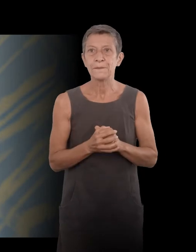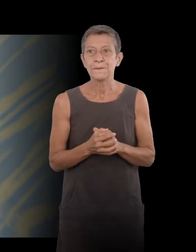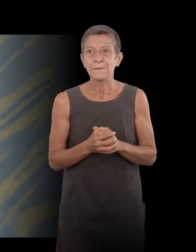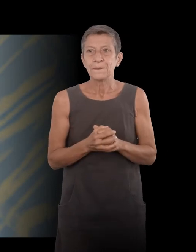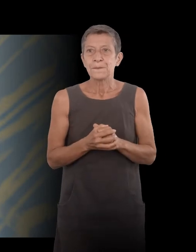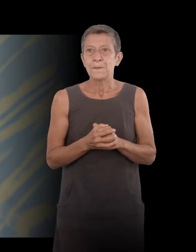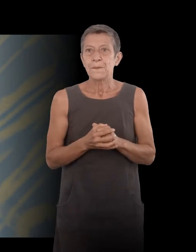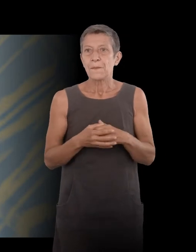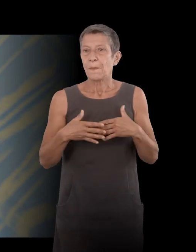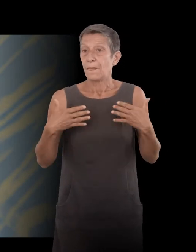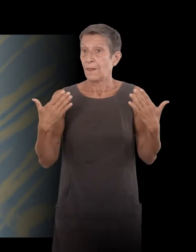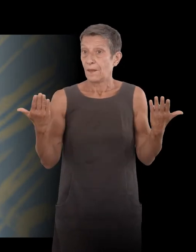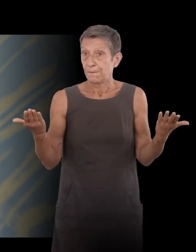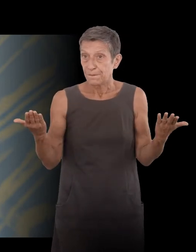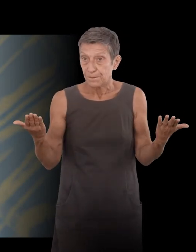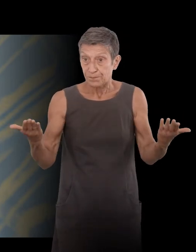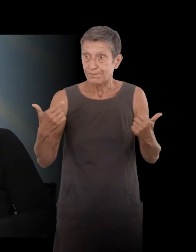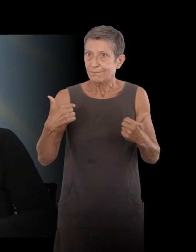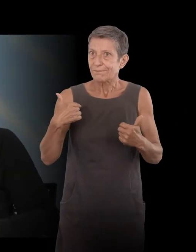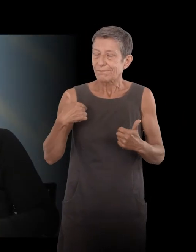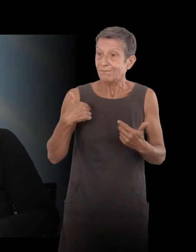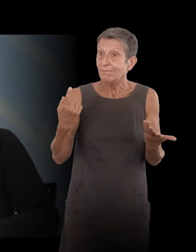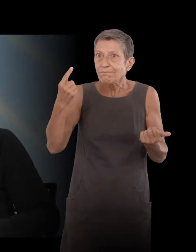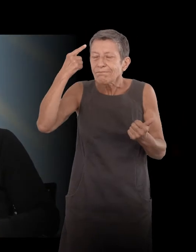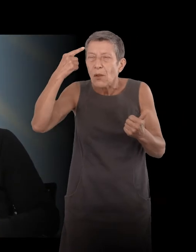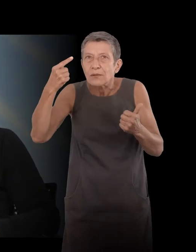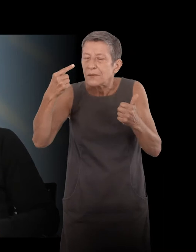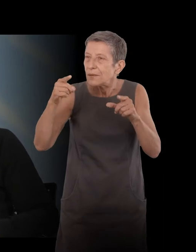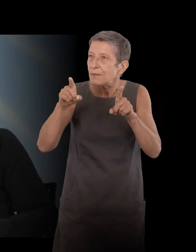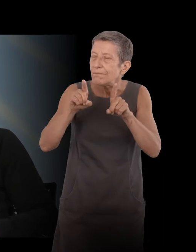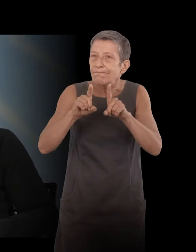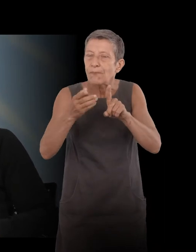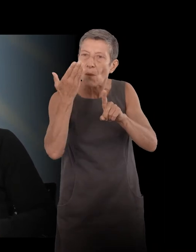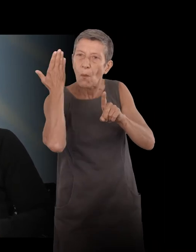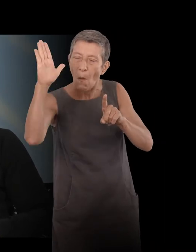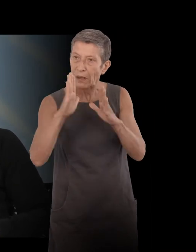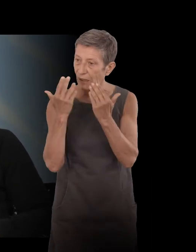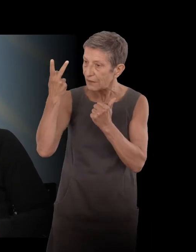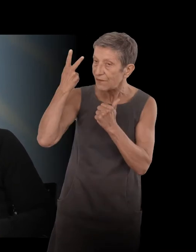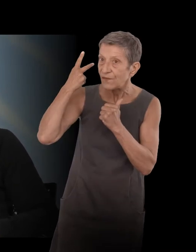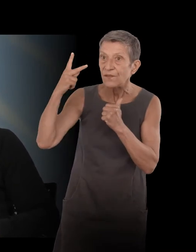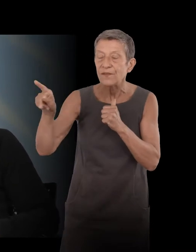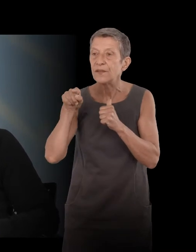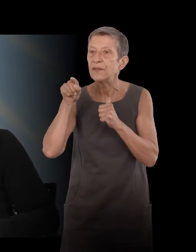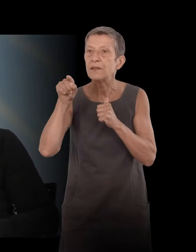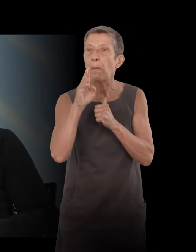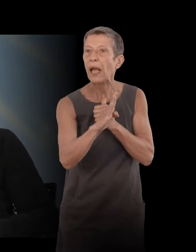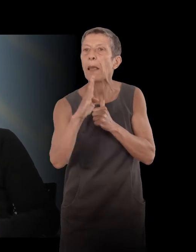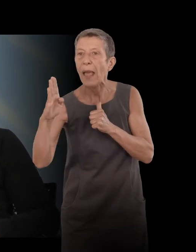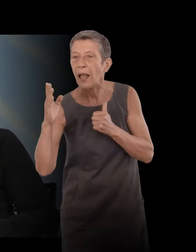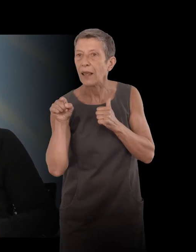And I also about these letters that you have written in one of your books, Berg et Beck. These letters that you have